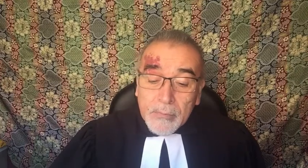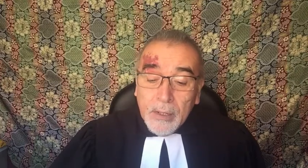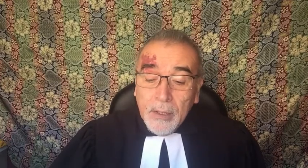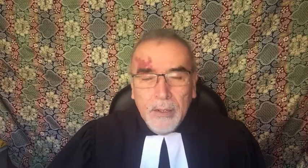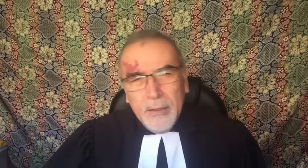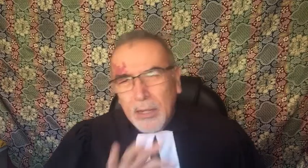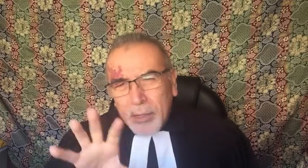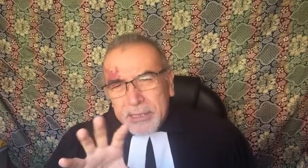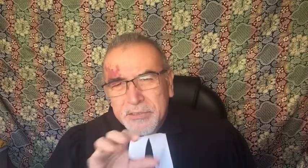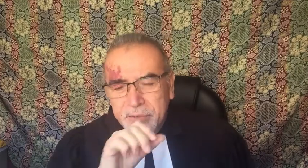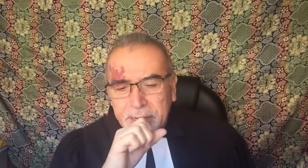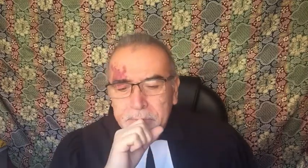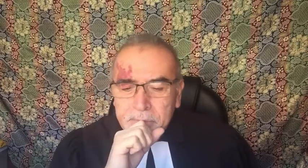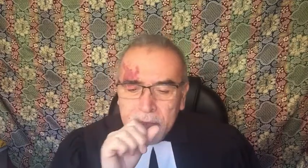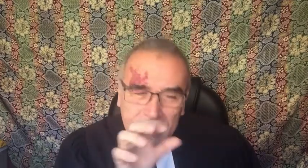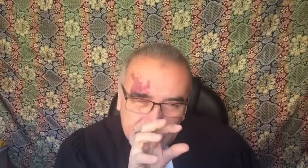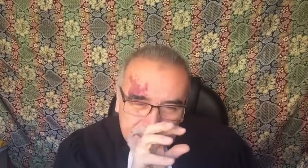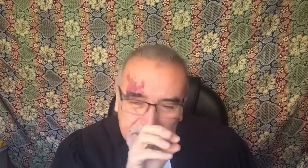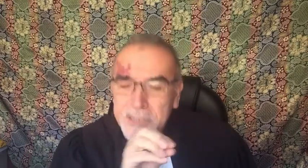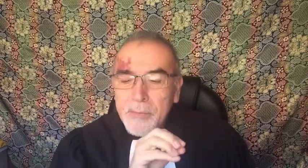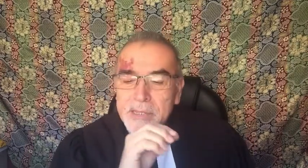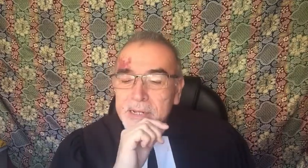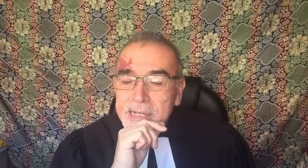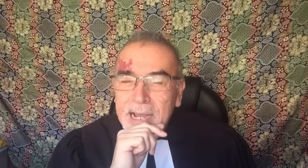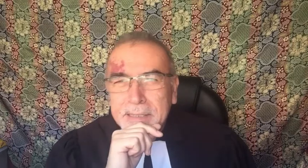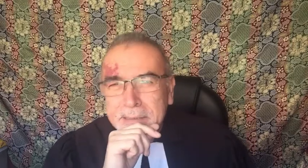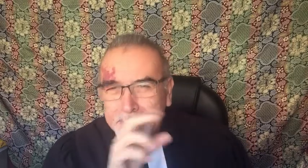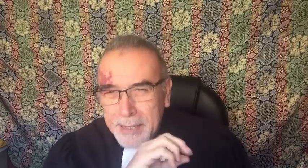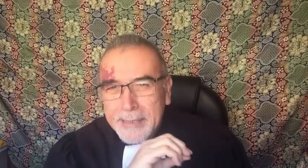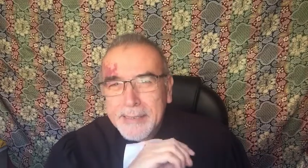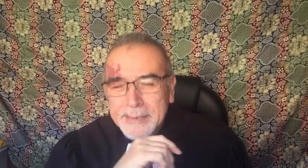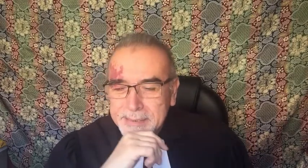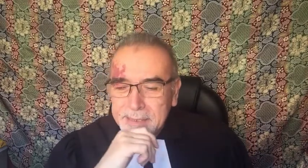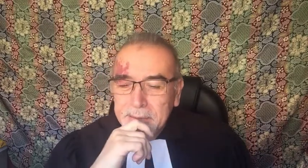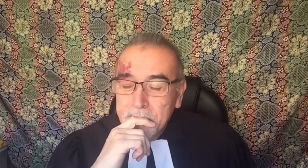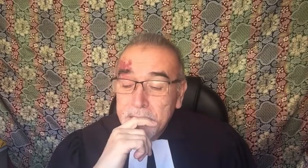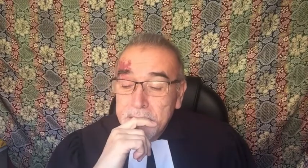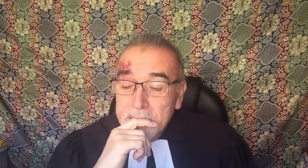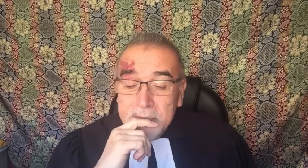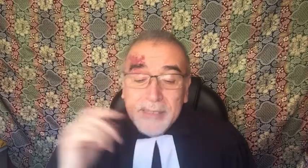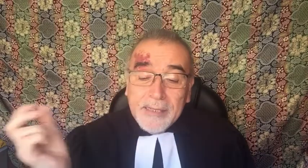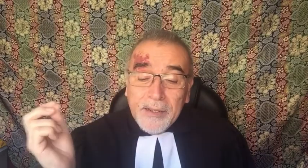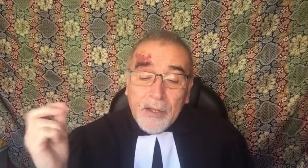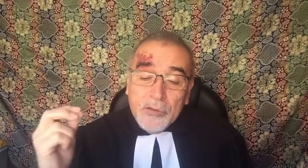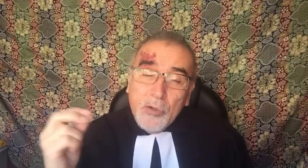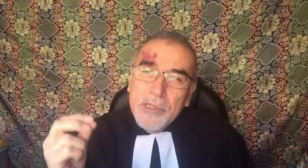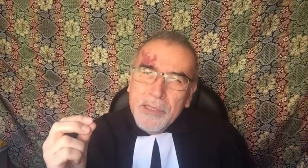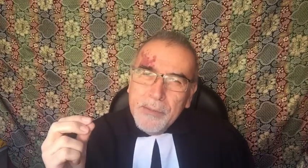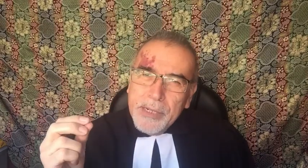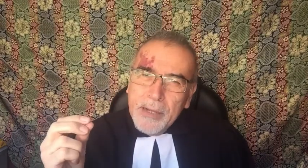La cuarta esfera está estrechamente ligada a esta tercera. Se trata de las consecuencias del milagro,